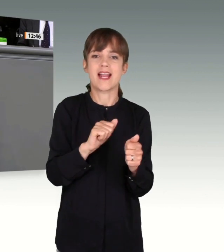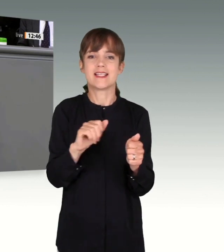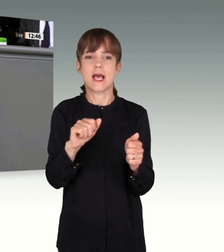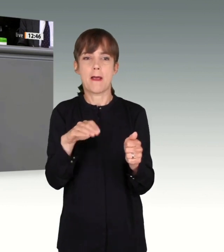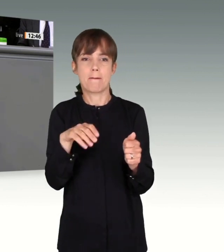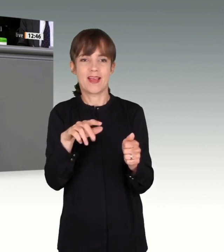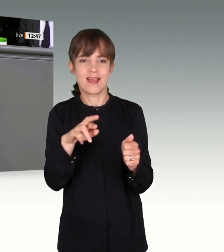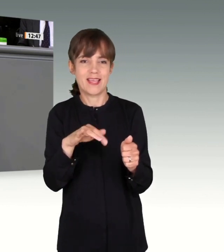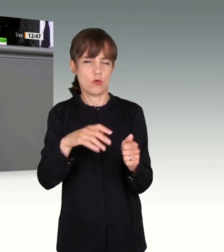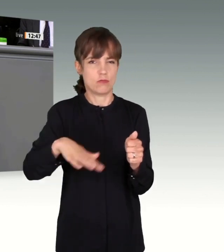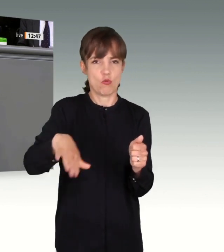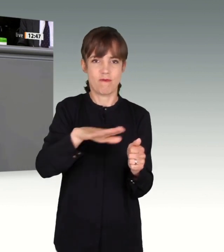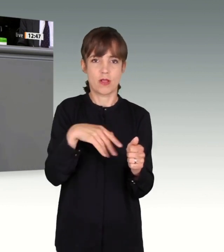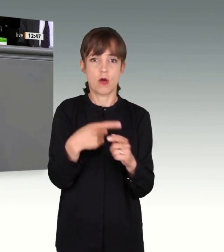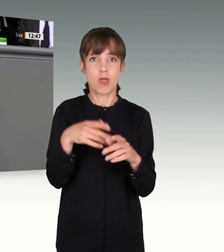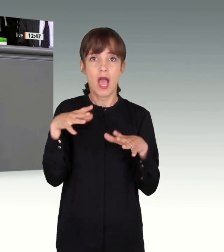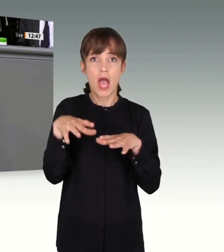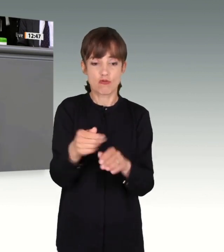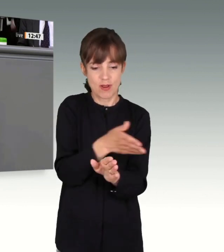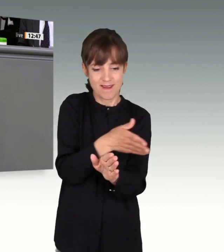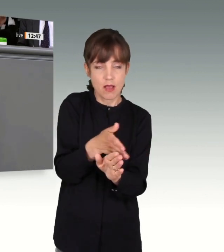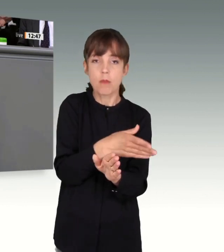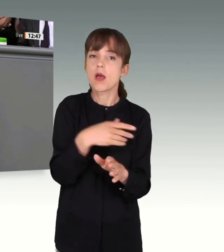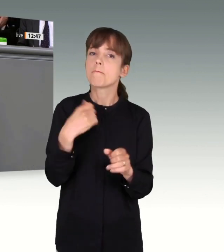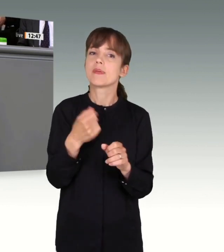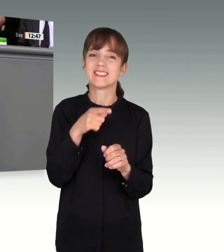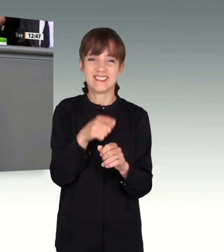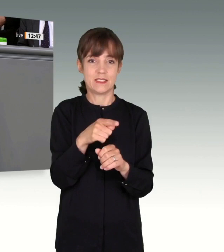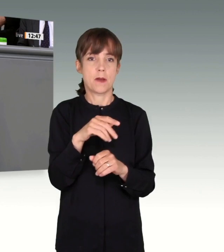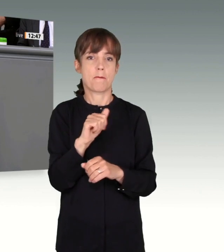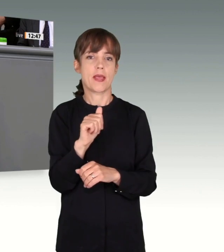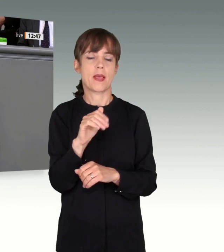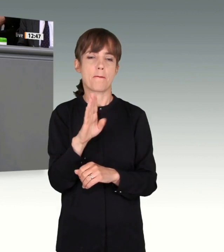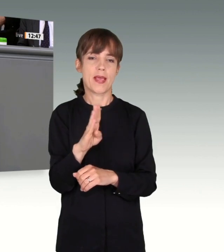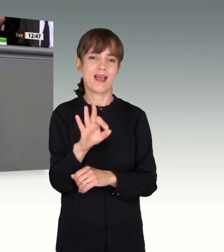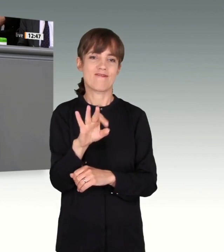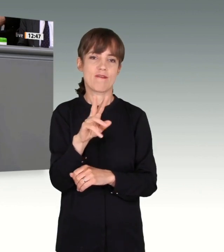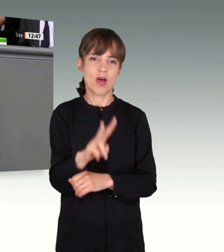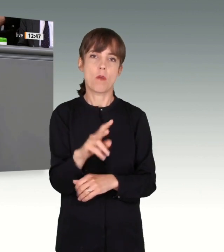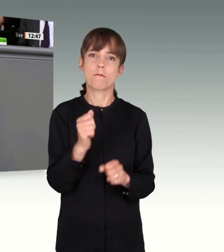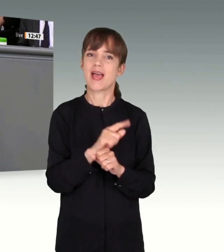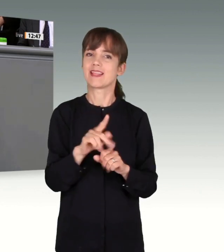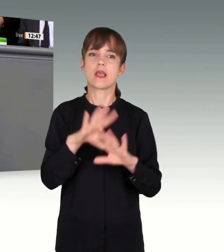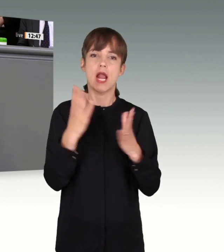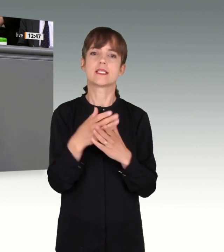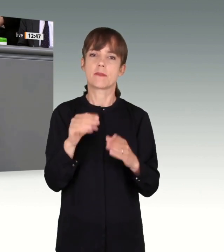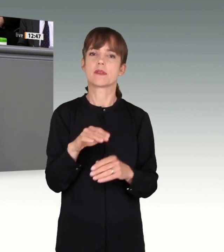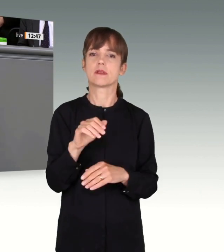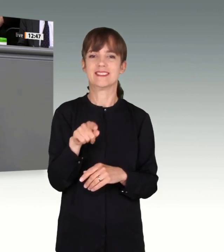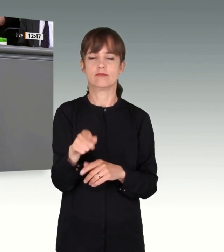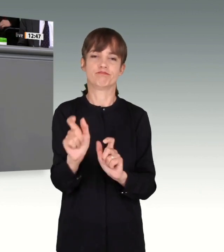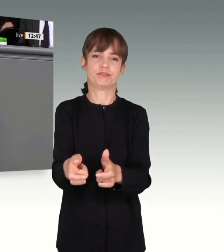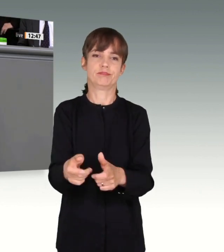kurz vor dem Anschlag. Aber es hat nicht alles getan, um zu verhindern, dass Amri vom Radar verschwindet. Punkt 5. Das